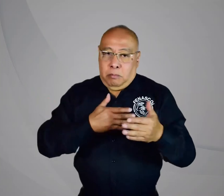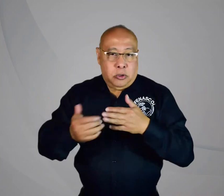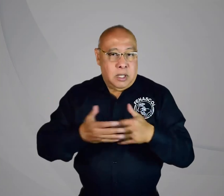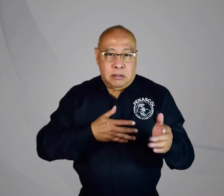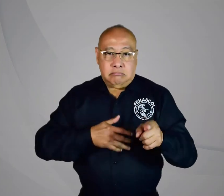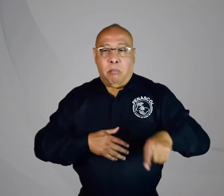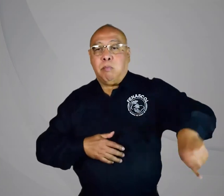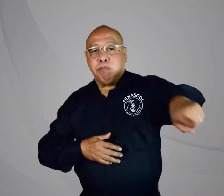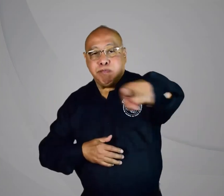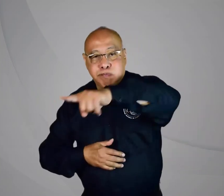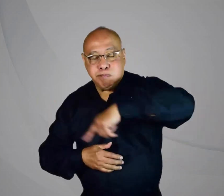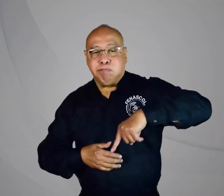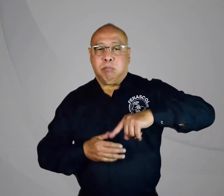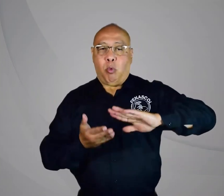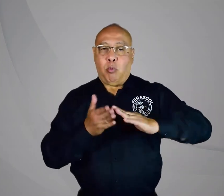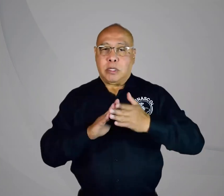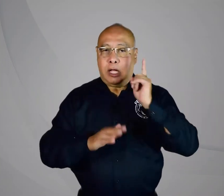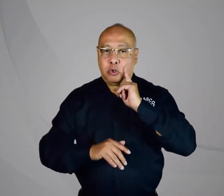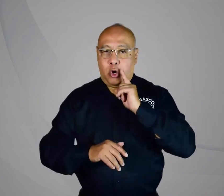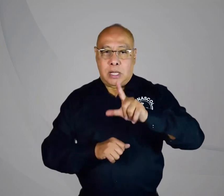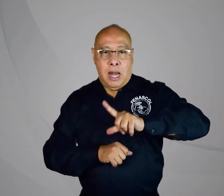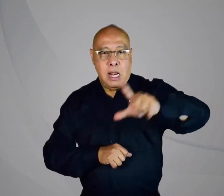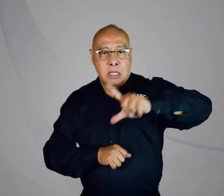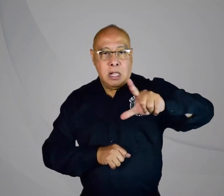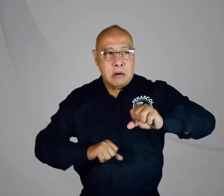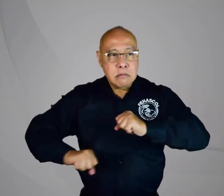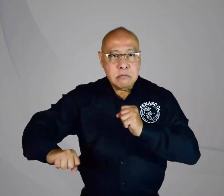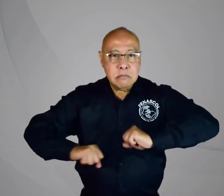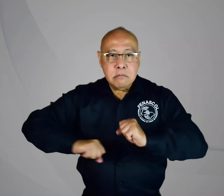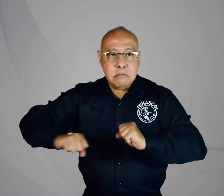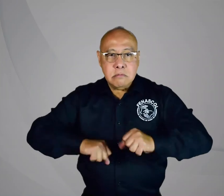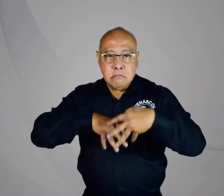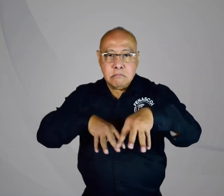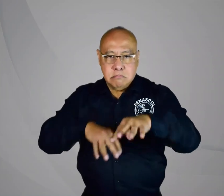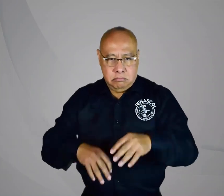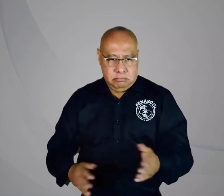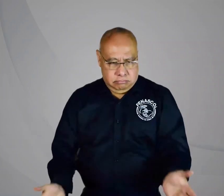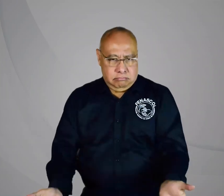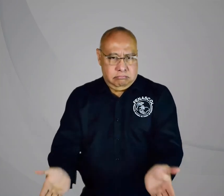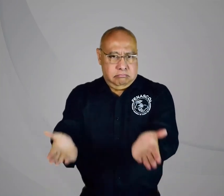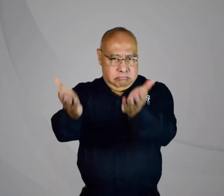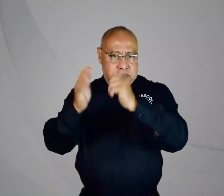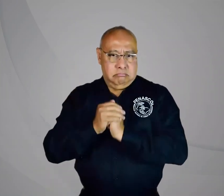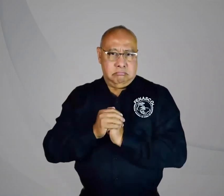No importa cómo van los procesos, nosotros como comunidad sorda, y apoyándonos siempre a través de nuestros líderes,